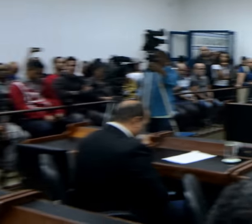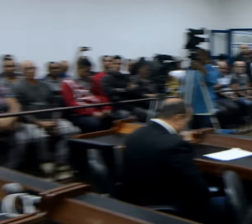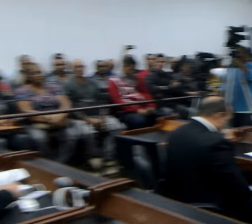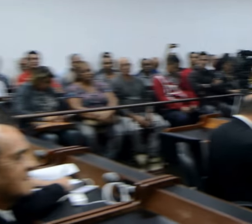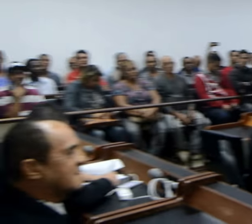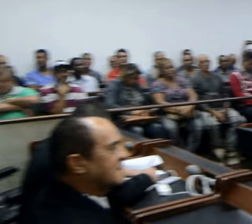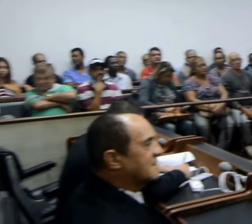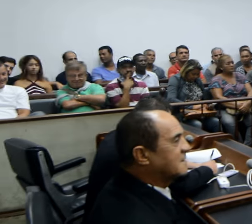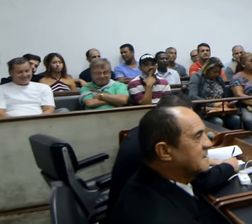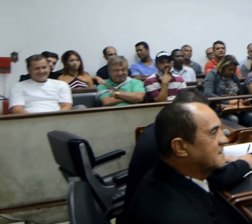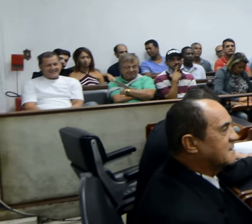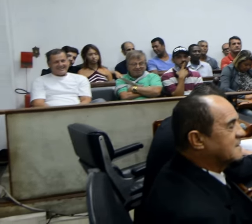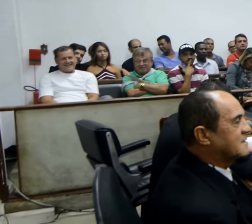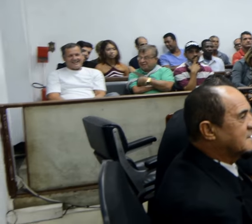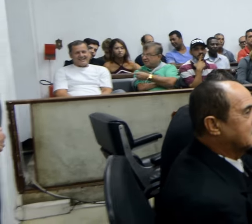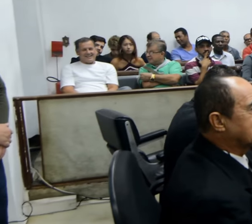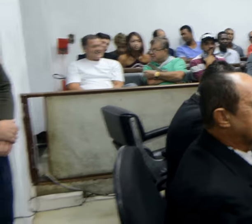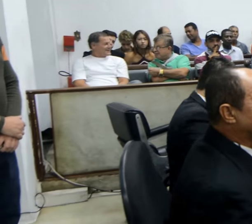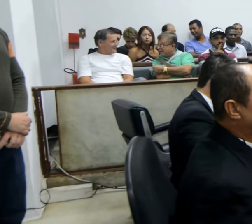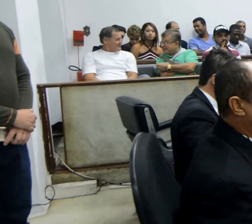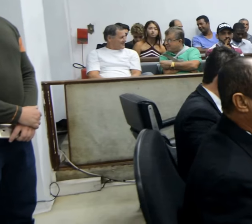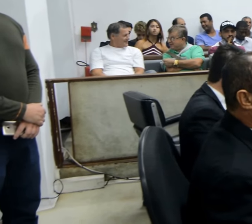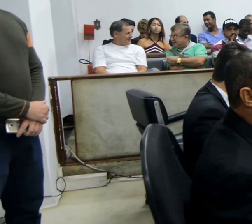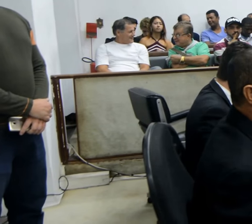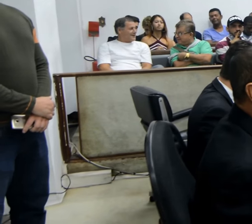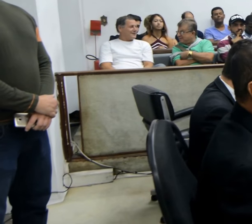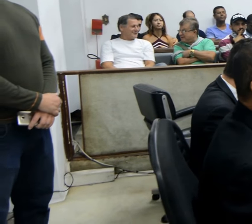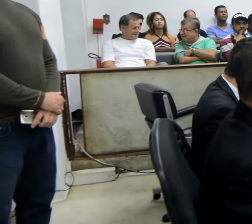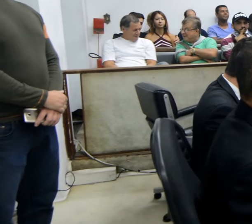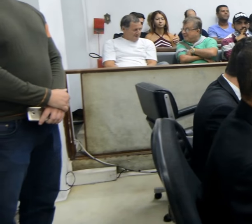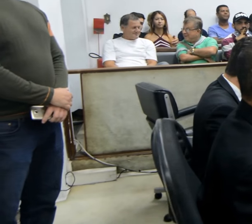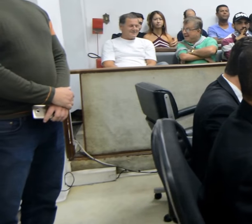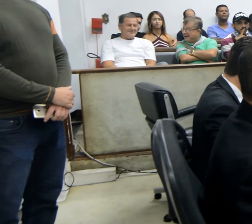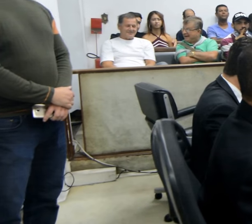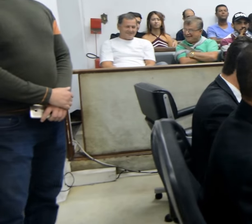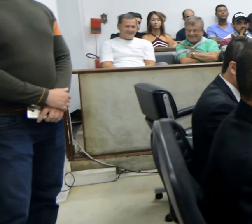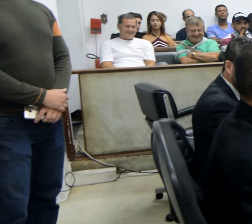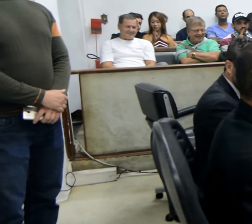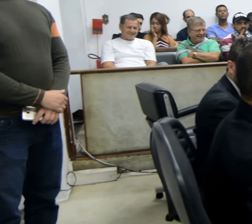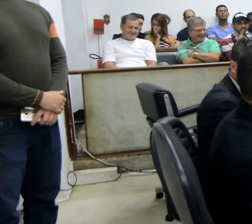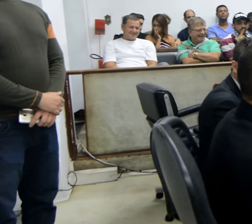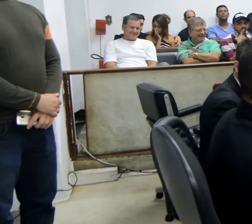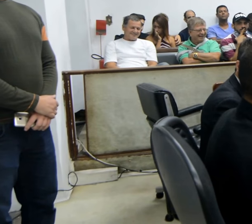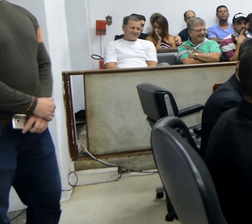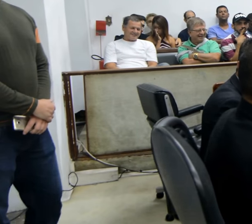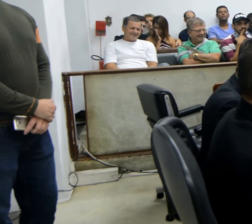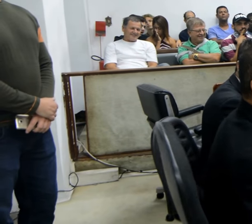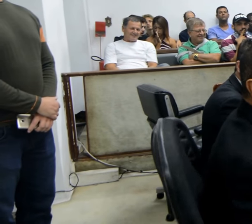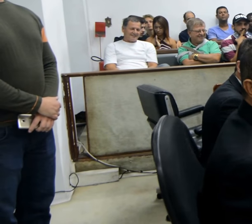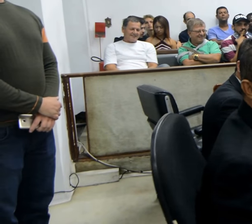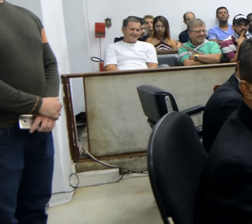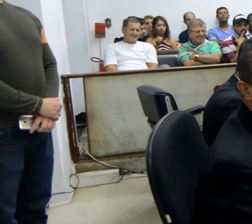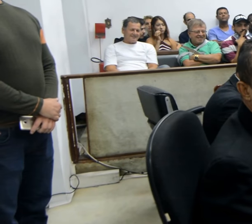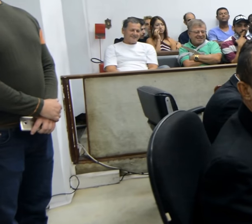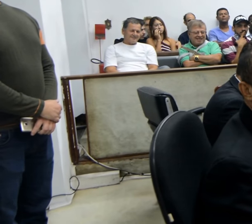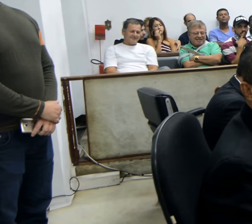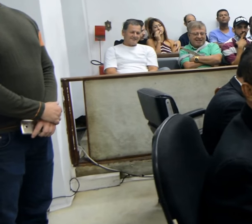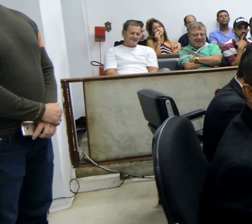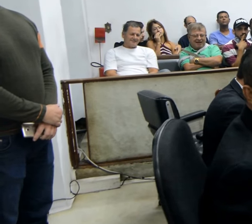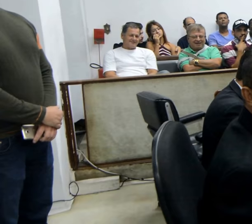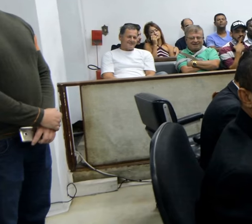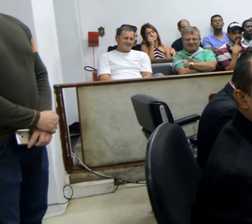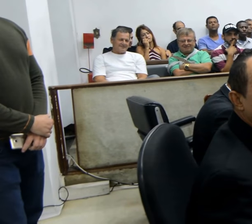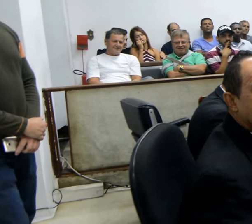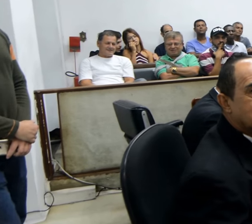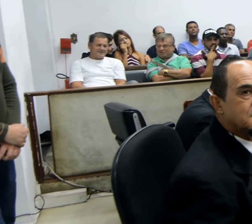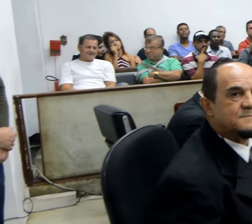Espero que o senhor exerça o melhor da função do vereador, do legislador,